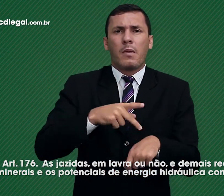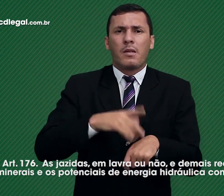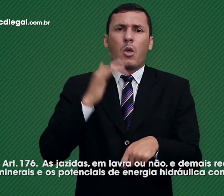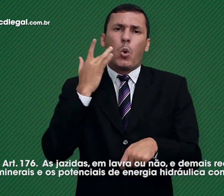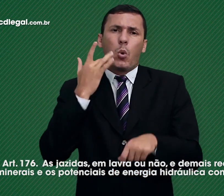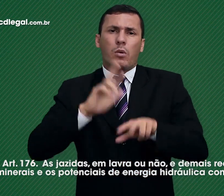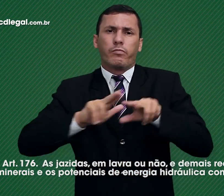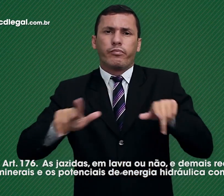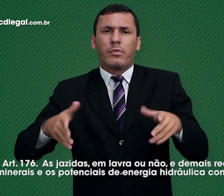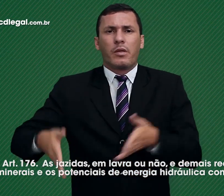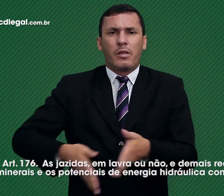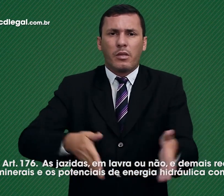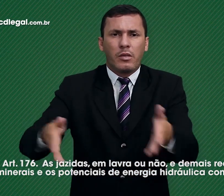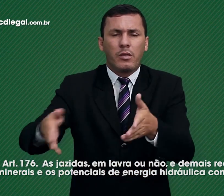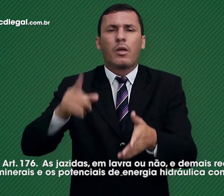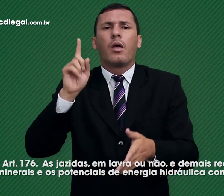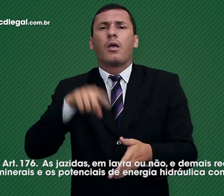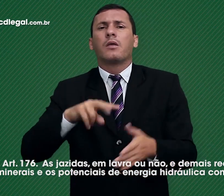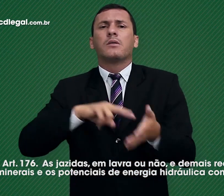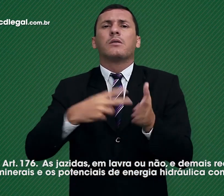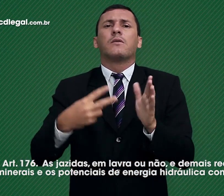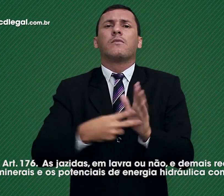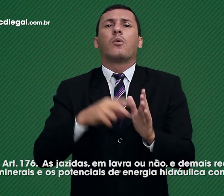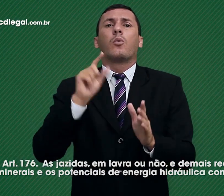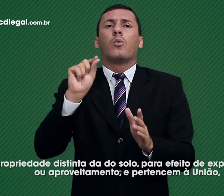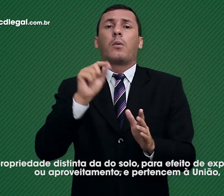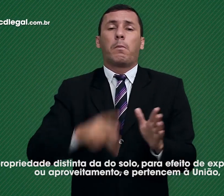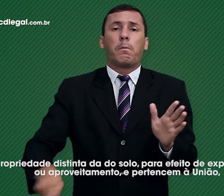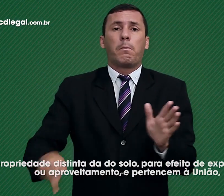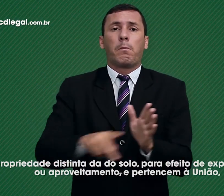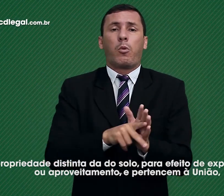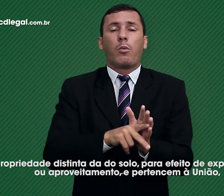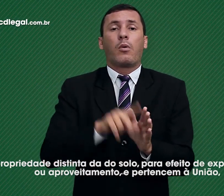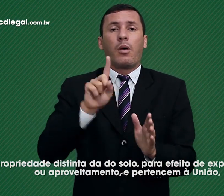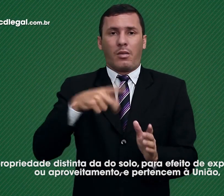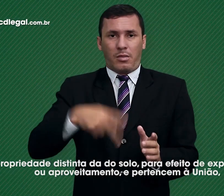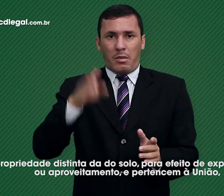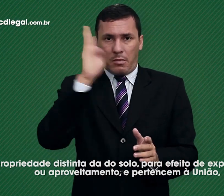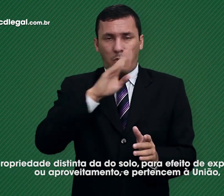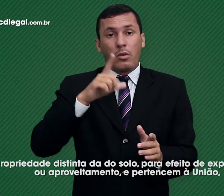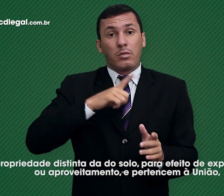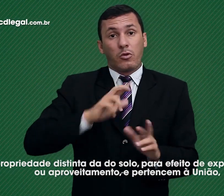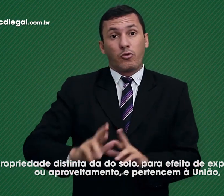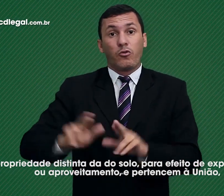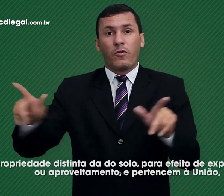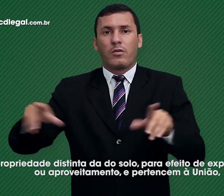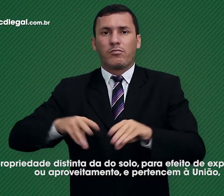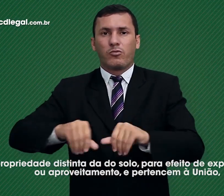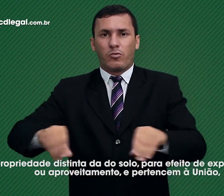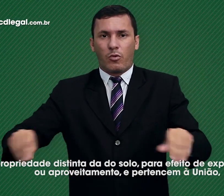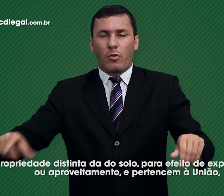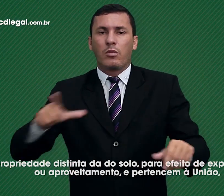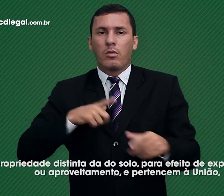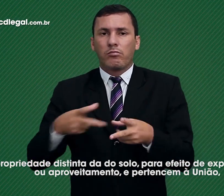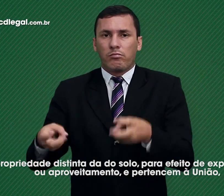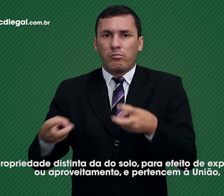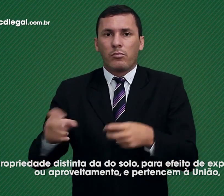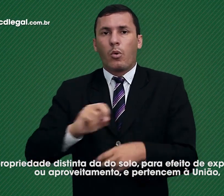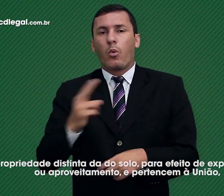e potenciais de energia hidráulica constituem propriedade distinta da do solo para efeito de exploração